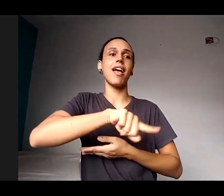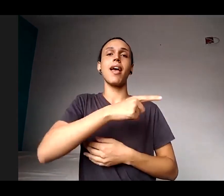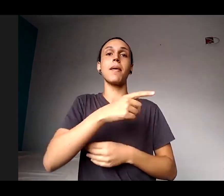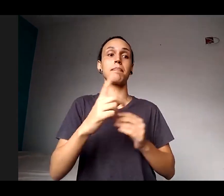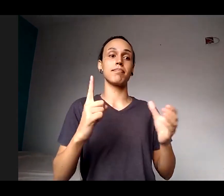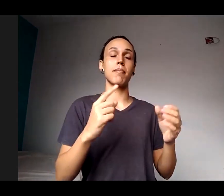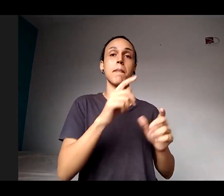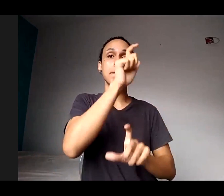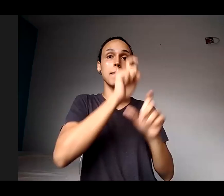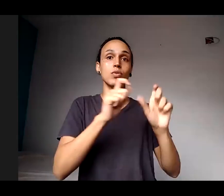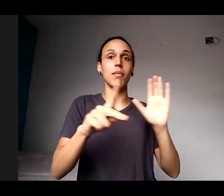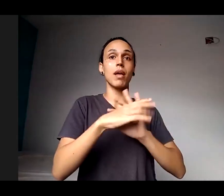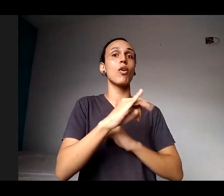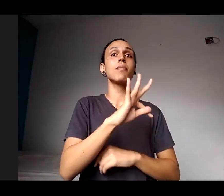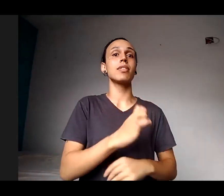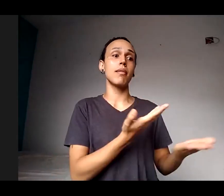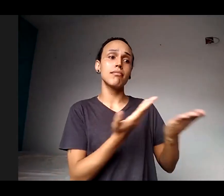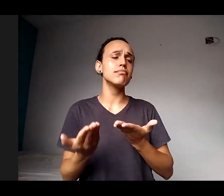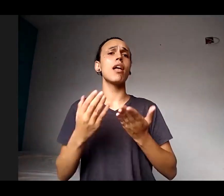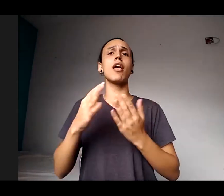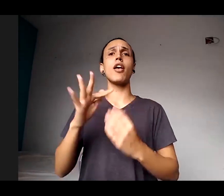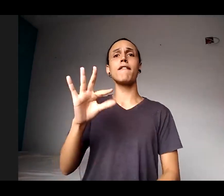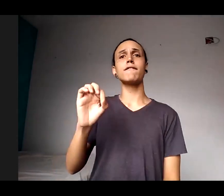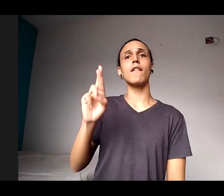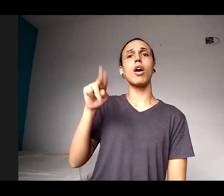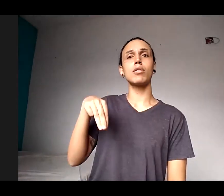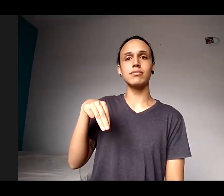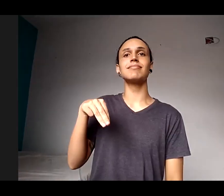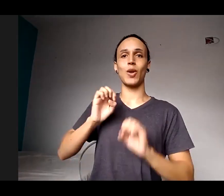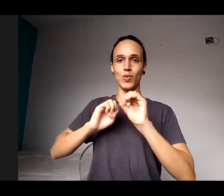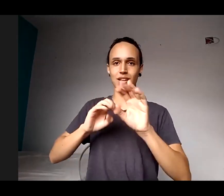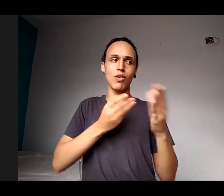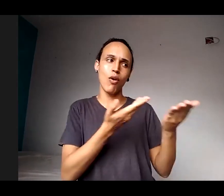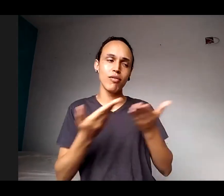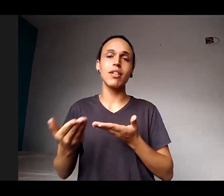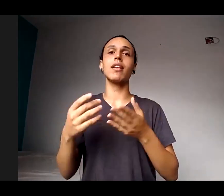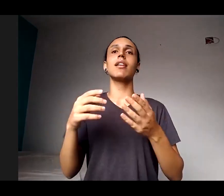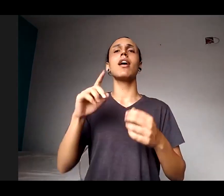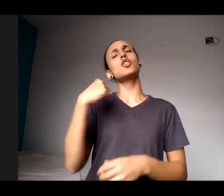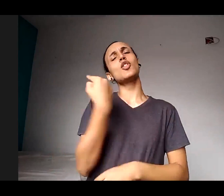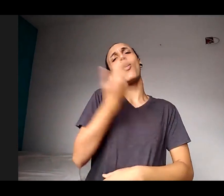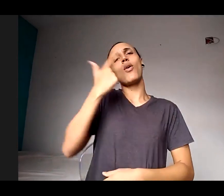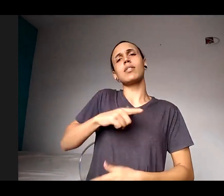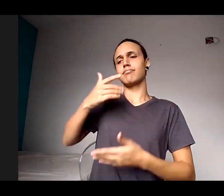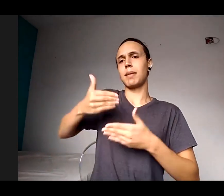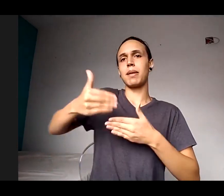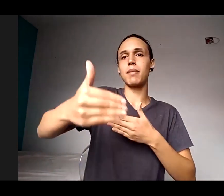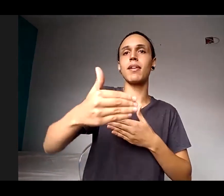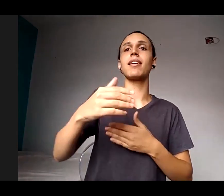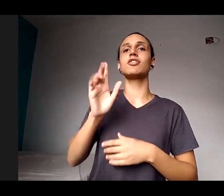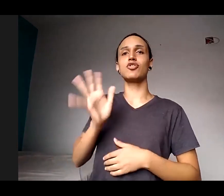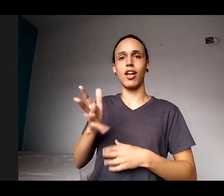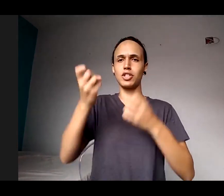Então, com isso, a gente vem conseguindo avançar. A Cristiane já trouxe também alguns exemplos desses avanços construídos de forma